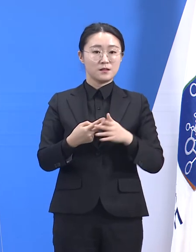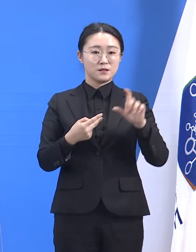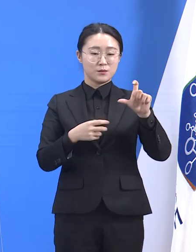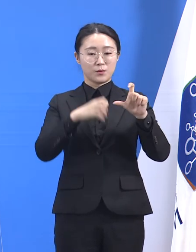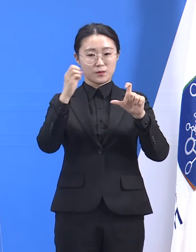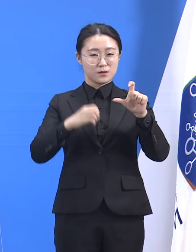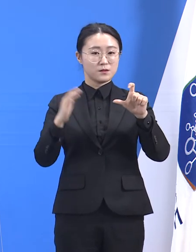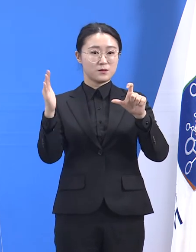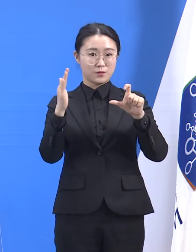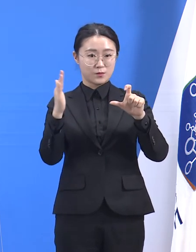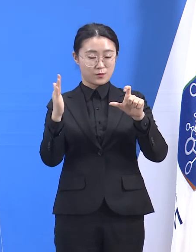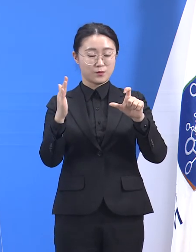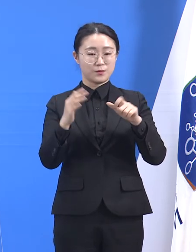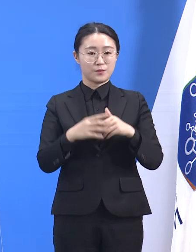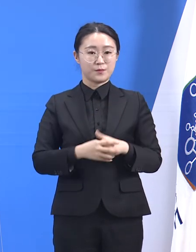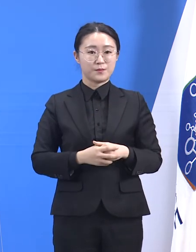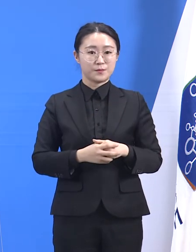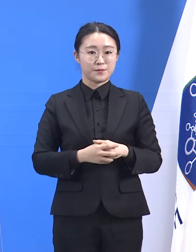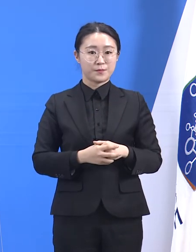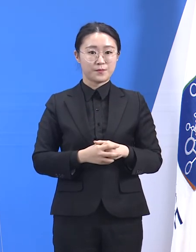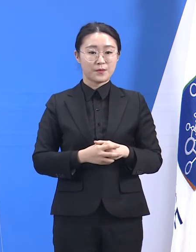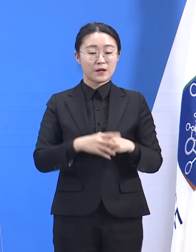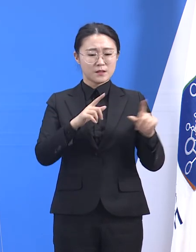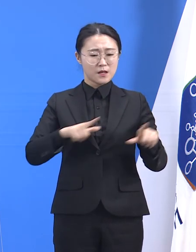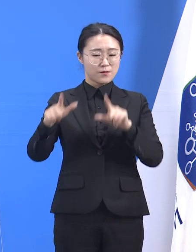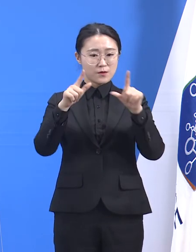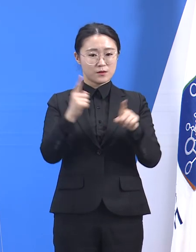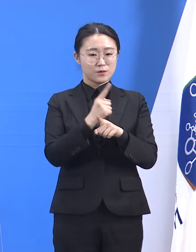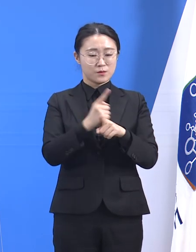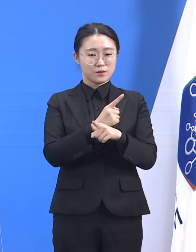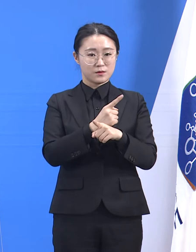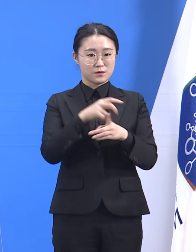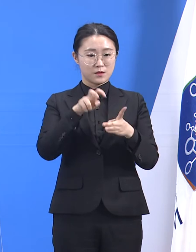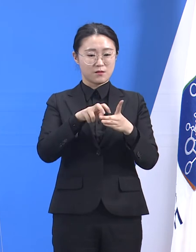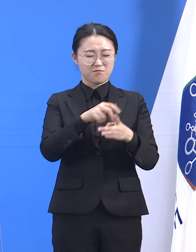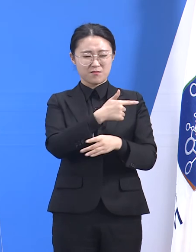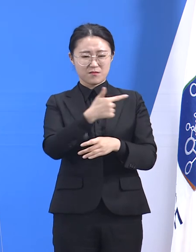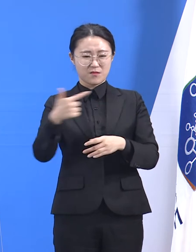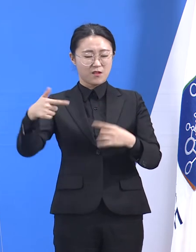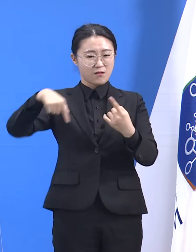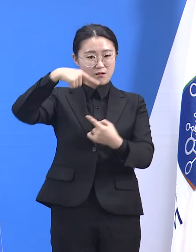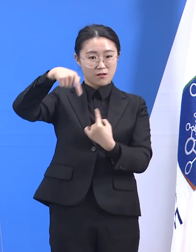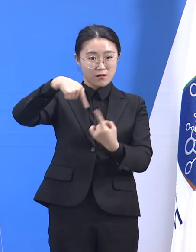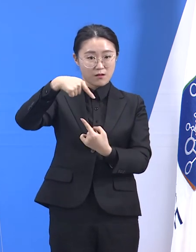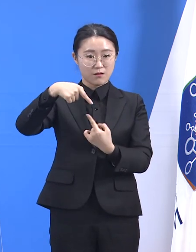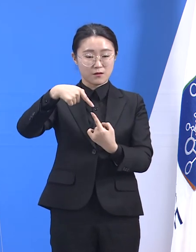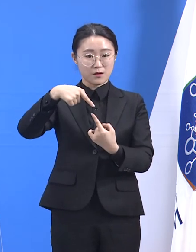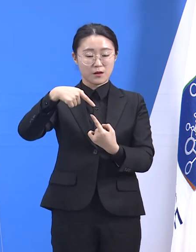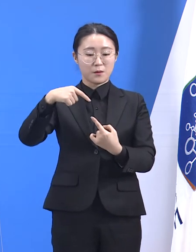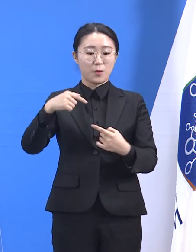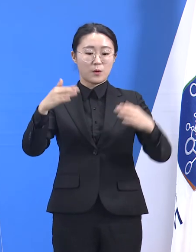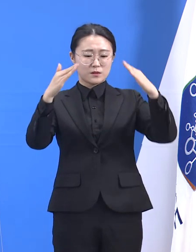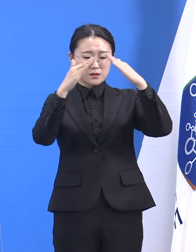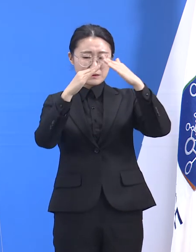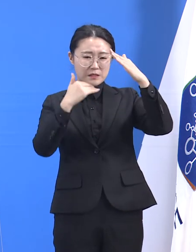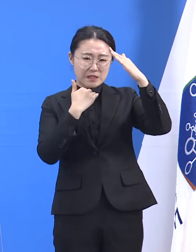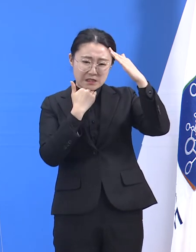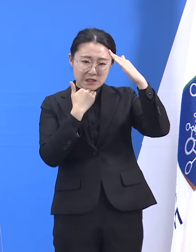큰 규모의 생활치료센터를 운영함으로써 가정대기자 수를 감소시키는 데도 유효했고,